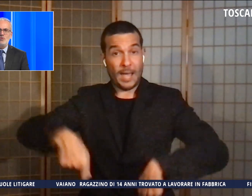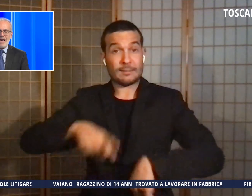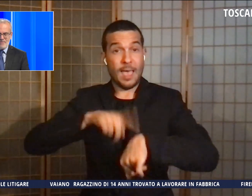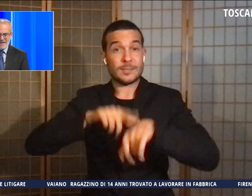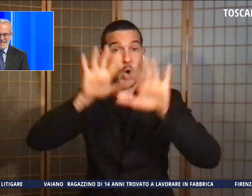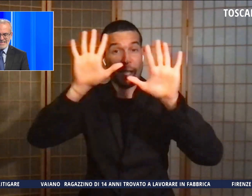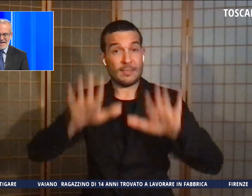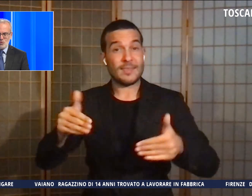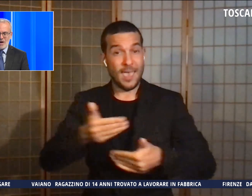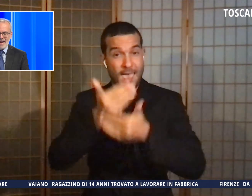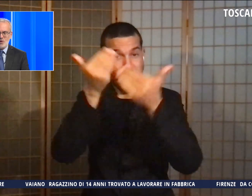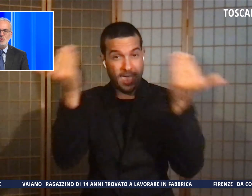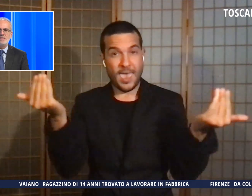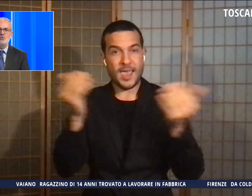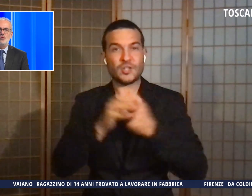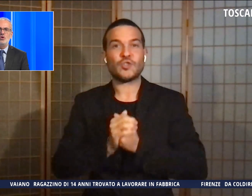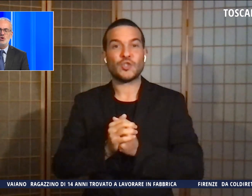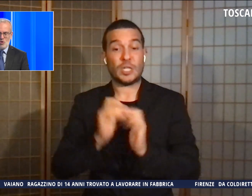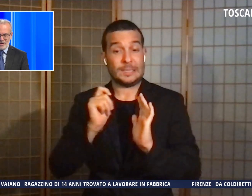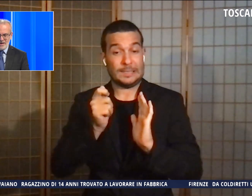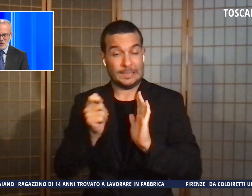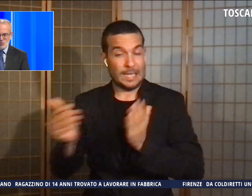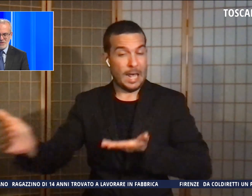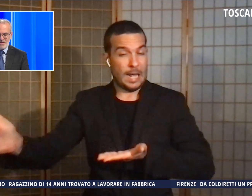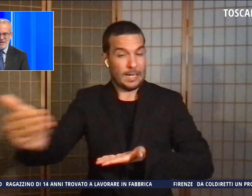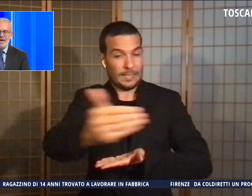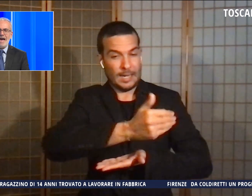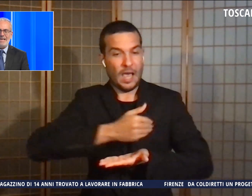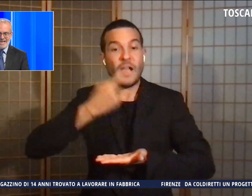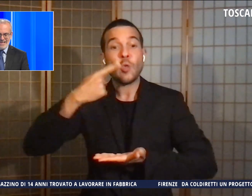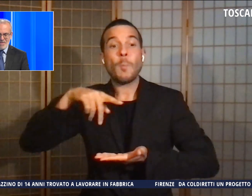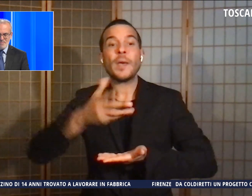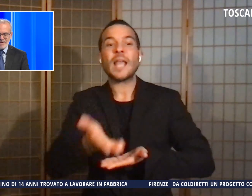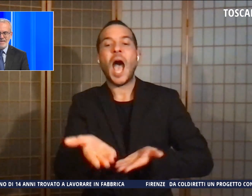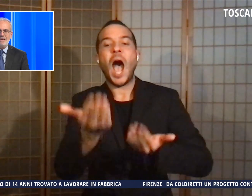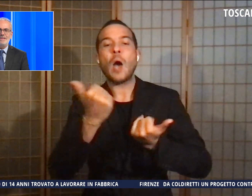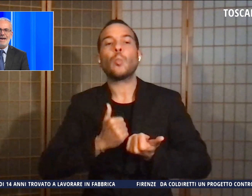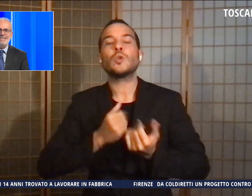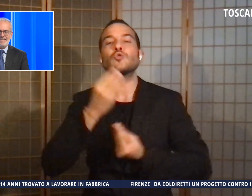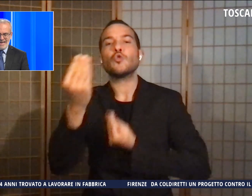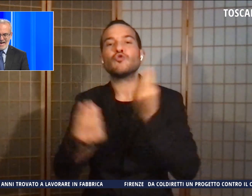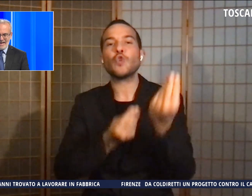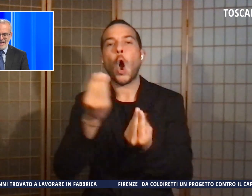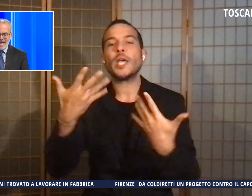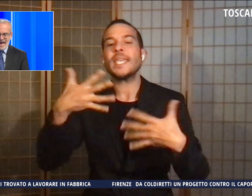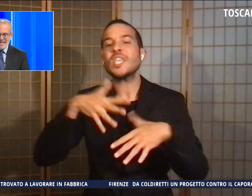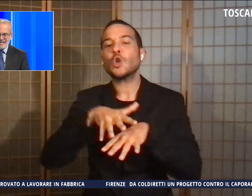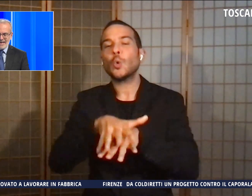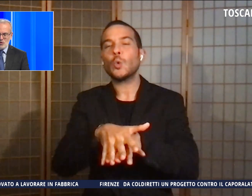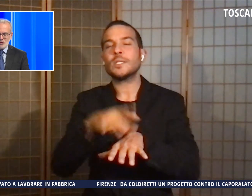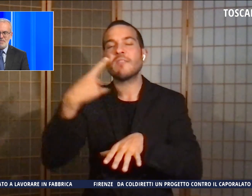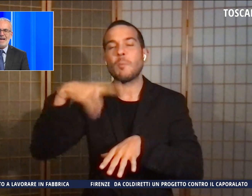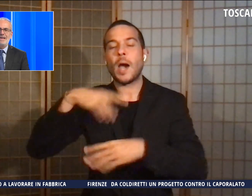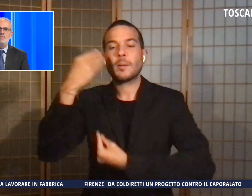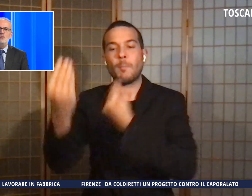ricavato è finalizzato all'acquisto di giochi inclusivi, adatti ai bambini da installare all